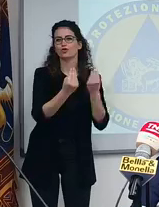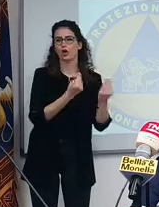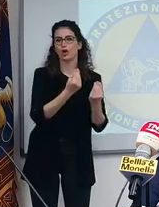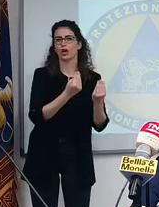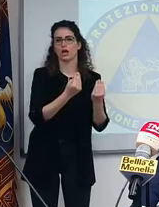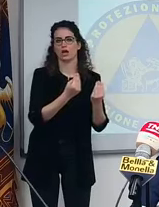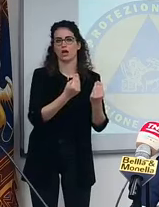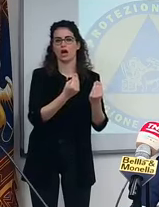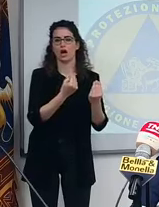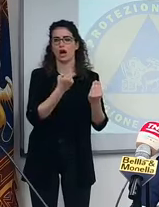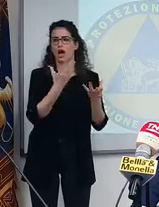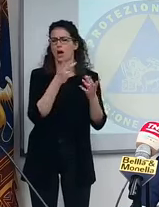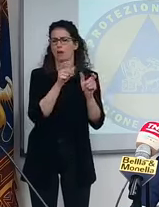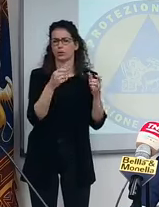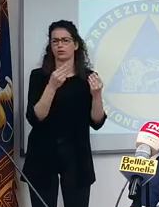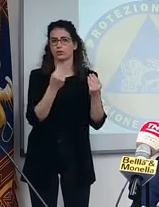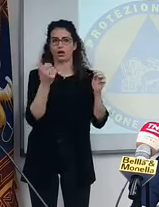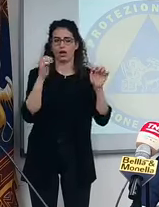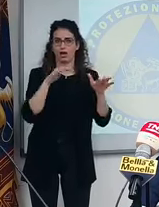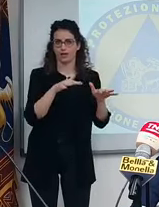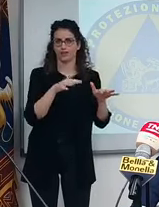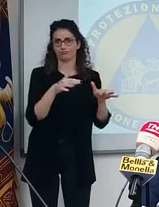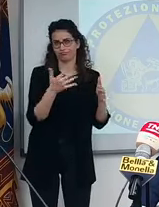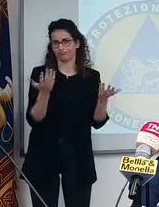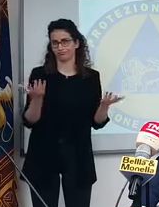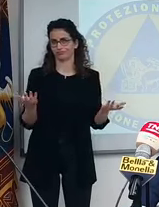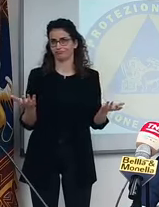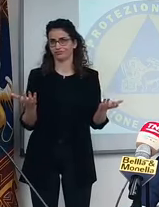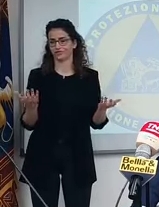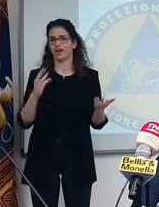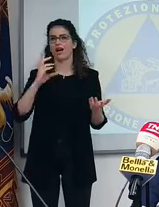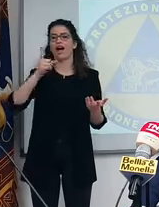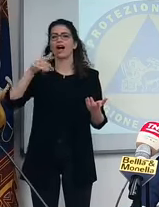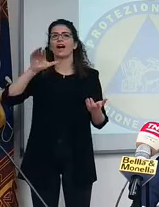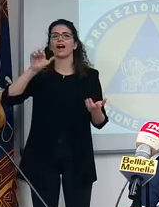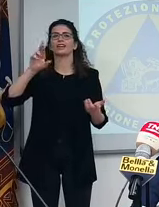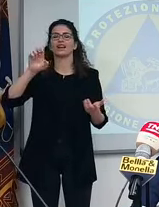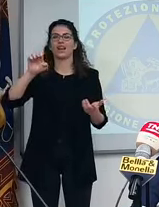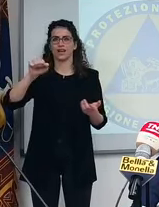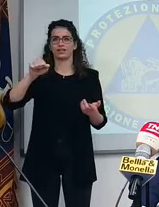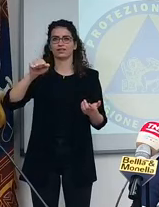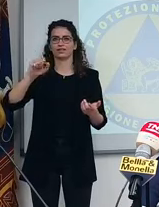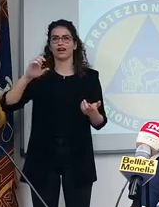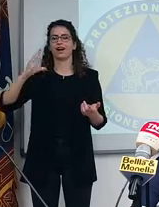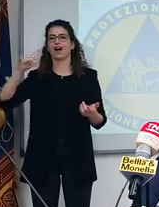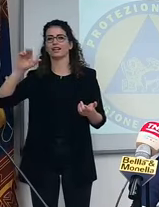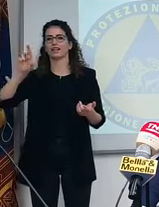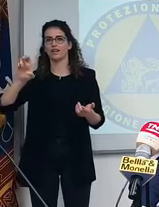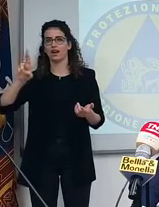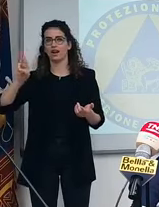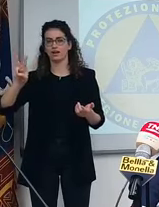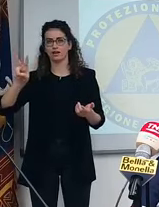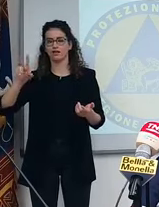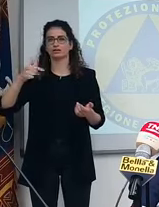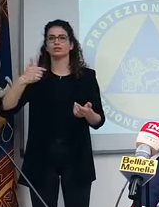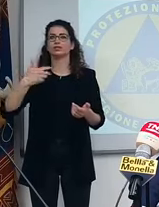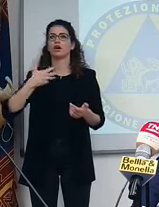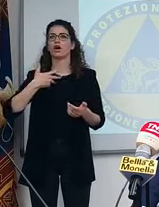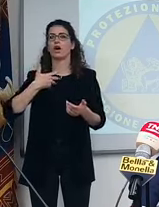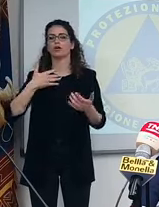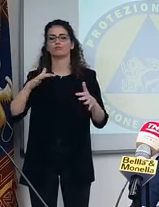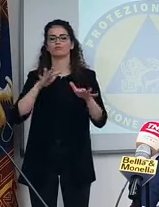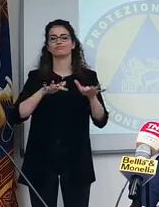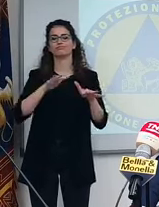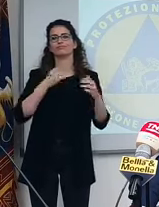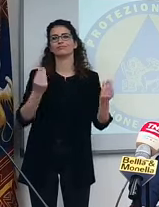è inutile che vi stia accettare, no? Gardaland, Caneva World, i parchi acquatici, eccetera.